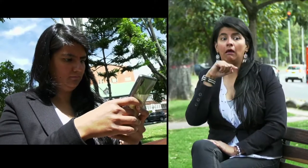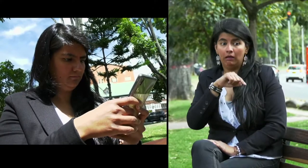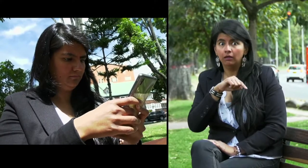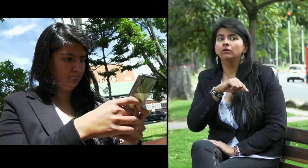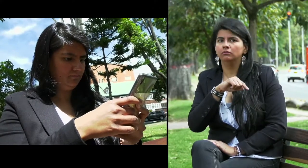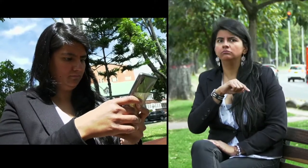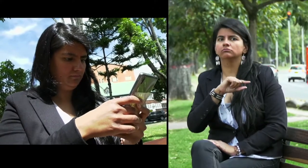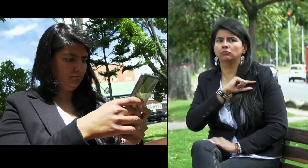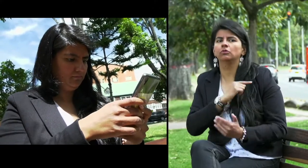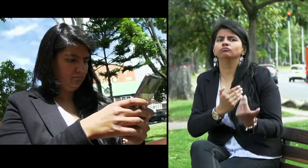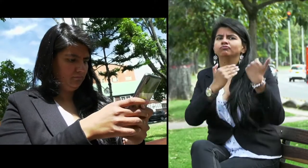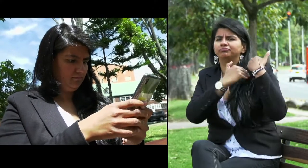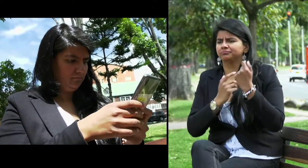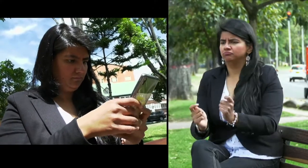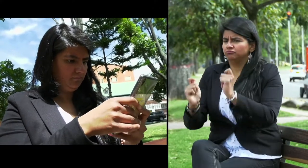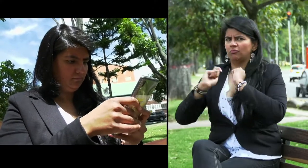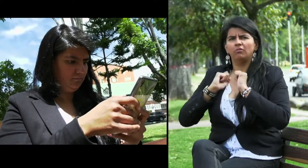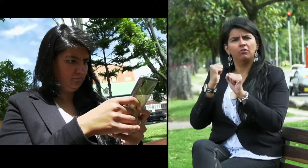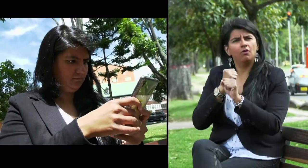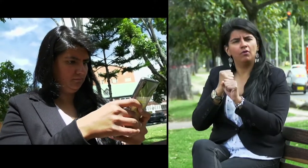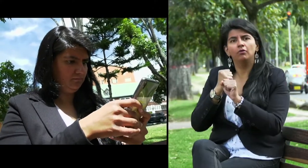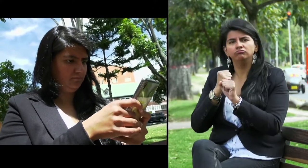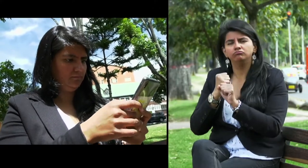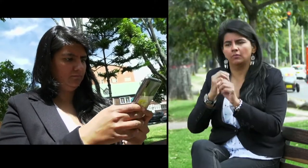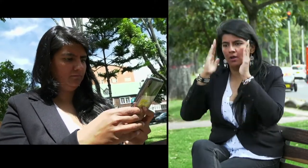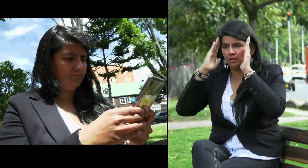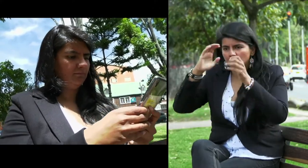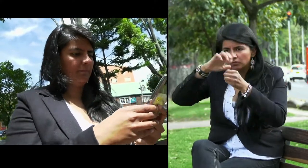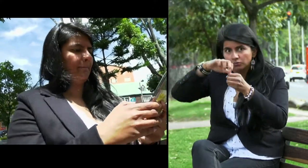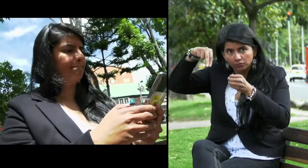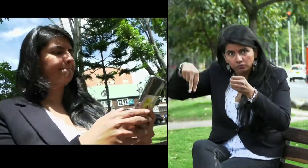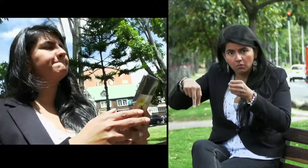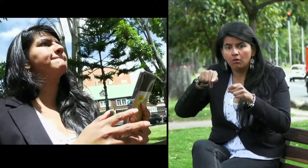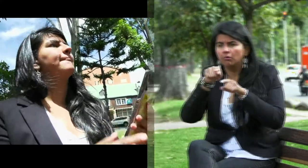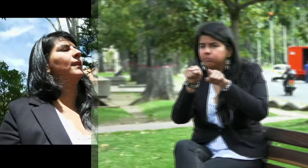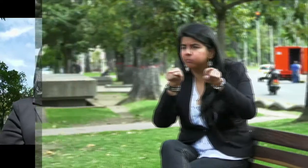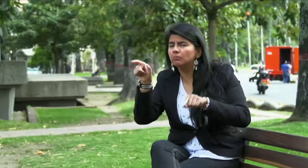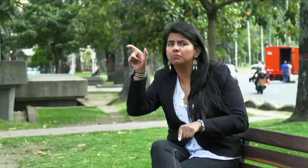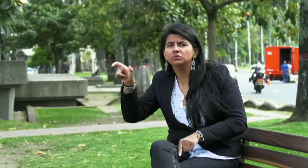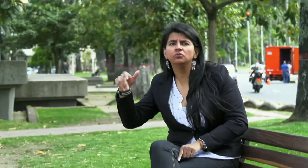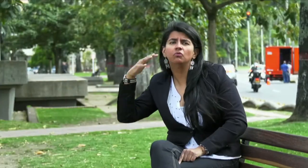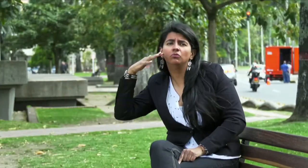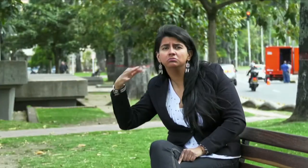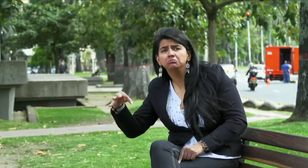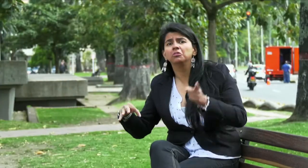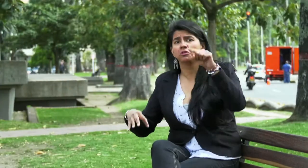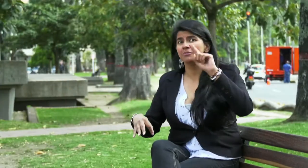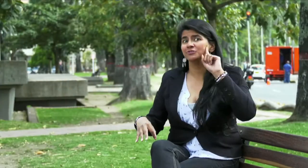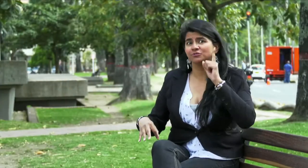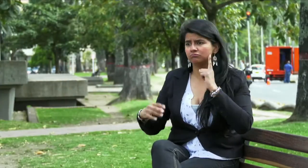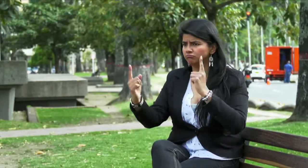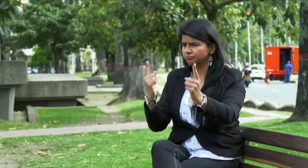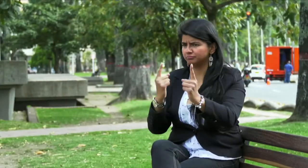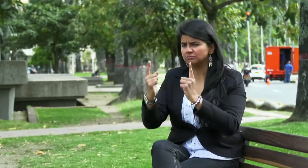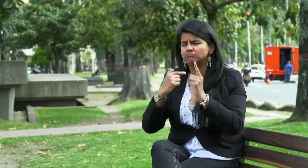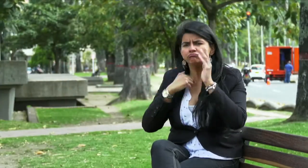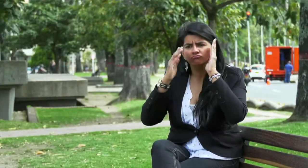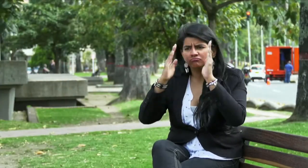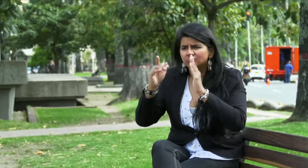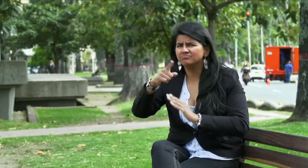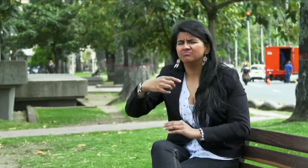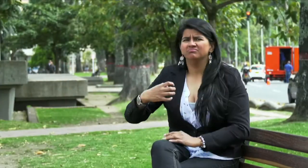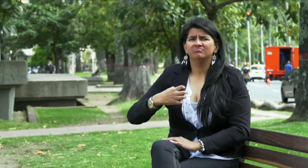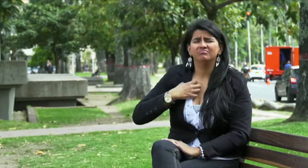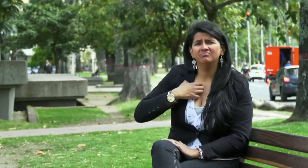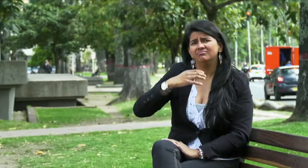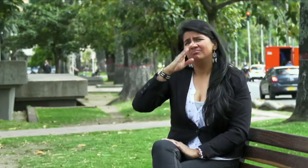en el Instituto Nacional para Sordos. Allí soy parte del equipo de atención al ciudadano en donde me encargo de recepcionar las